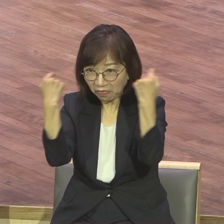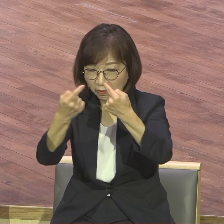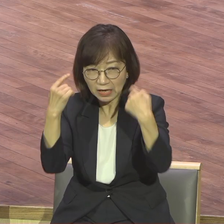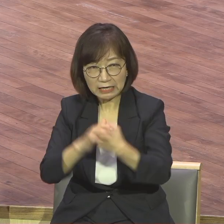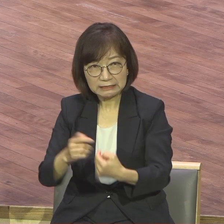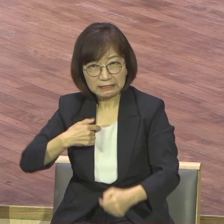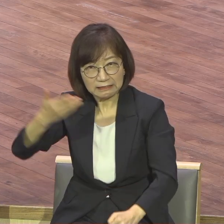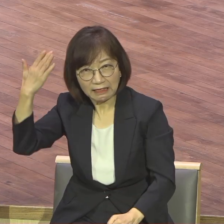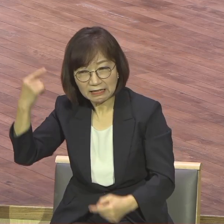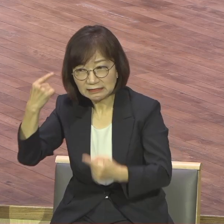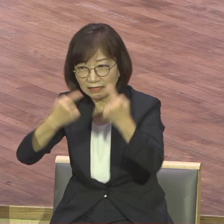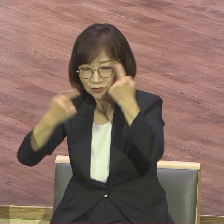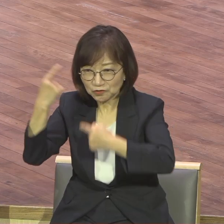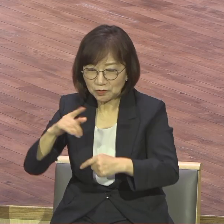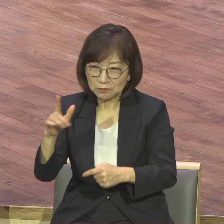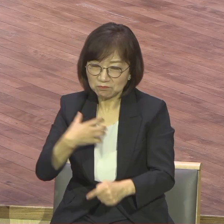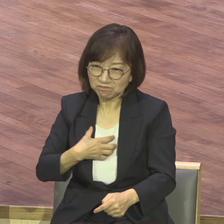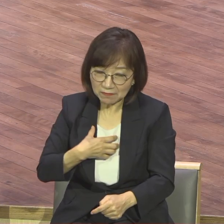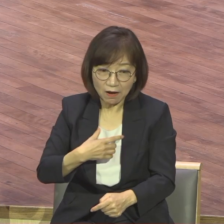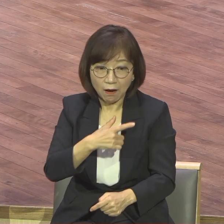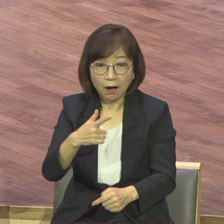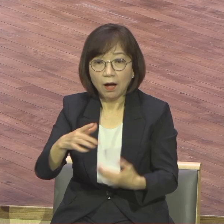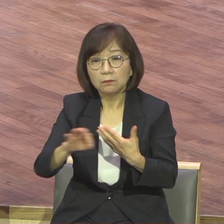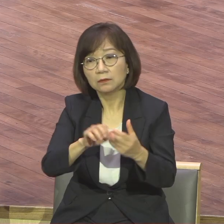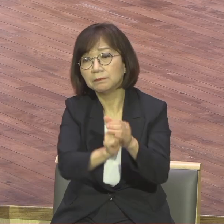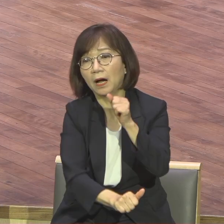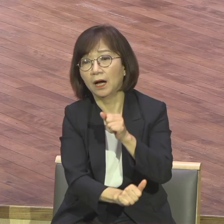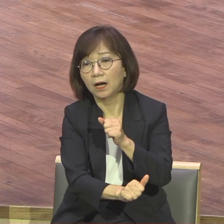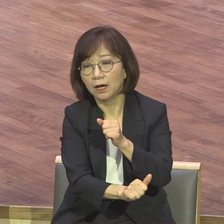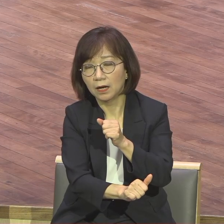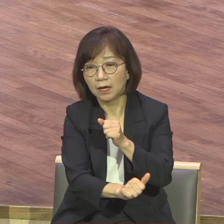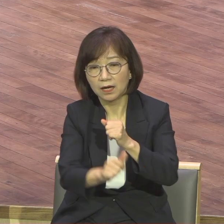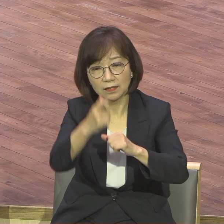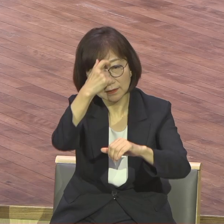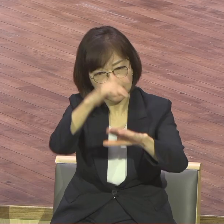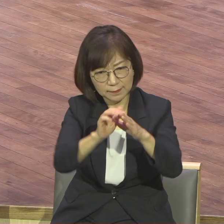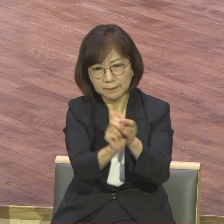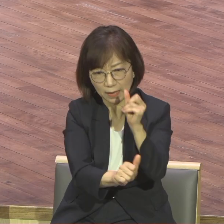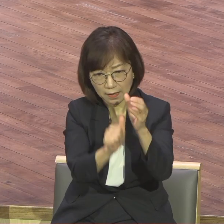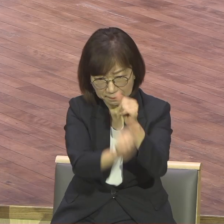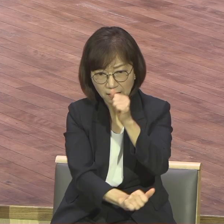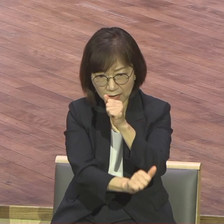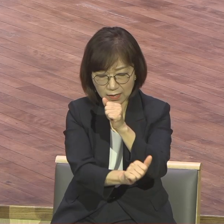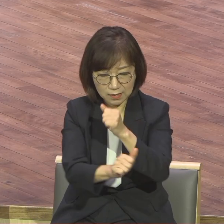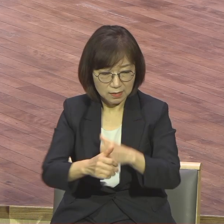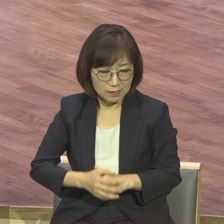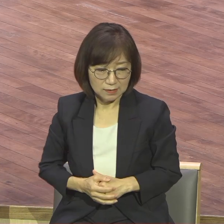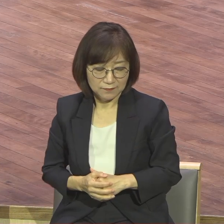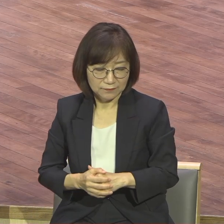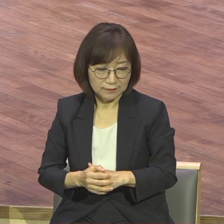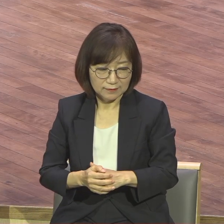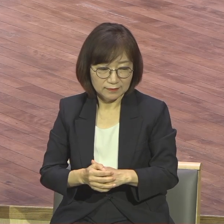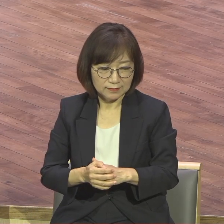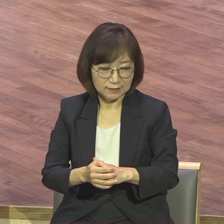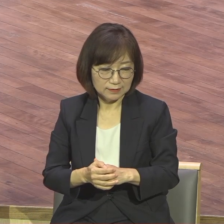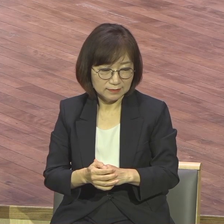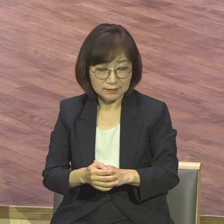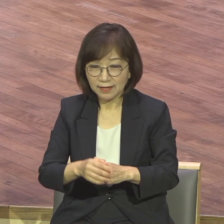실패하지요. 예배 실패한 사람은 무슨 대화합니까? 예배 실패한 사람과 무슨 말이 되냐고